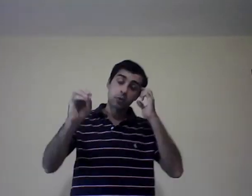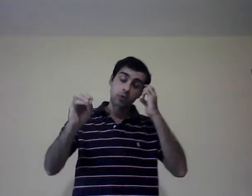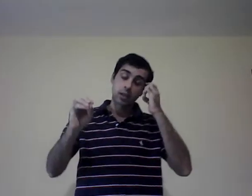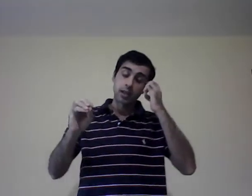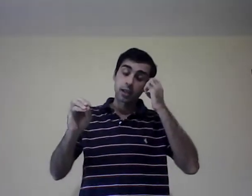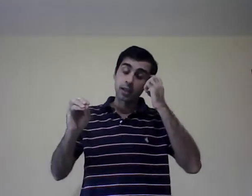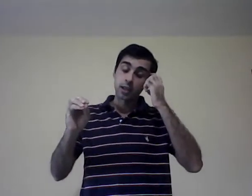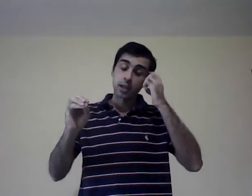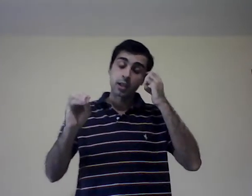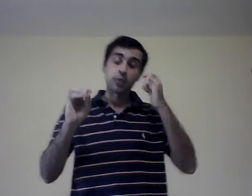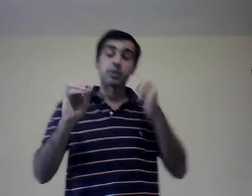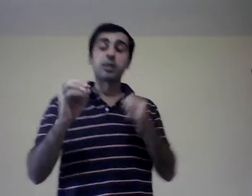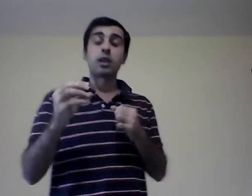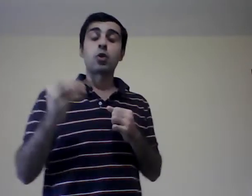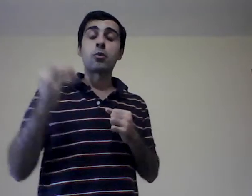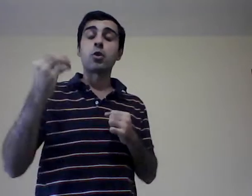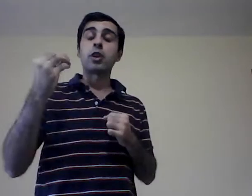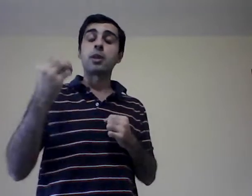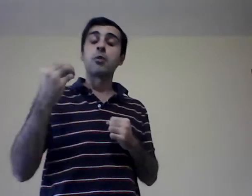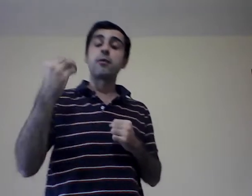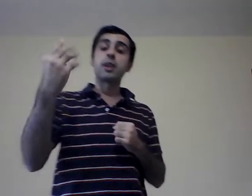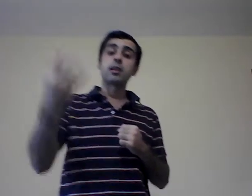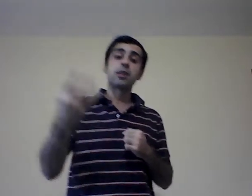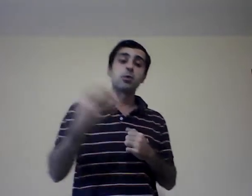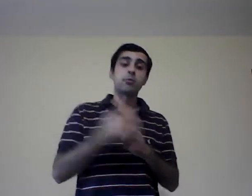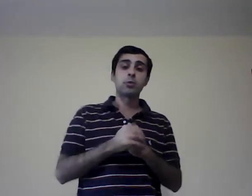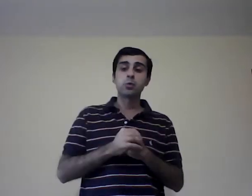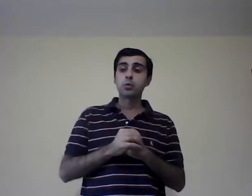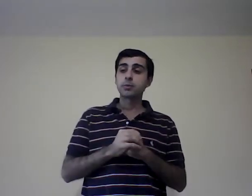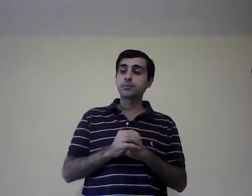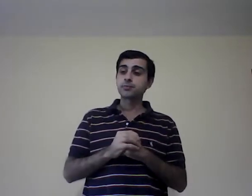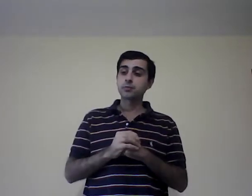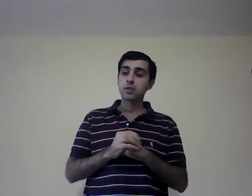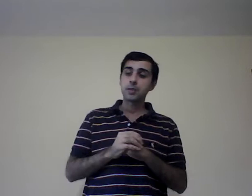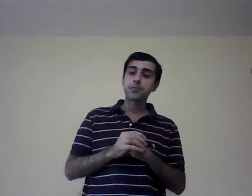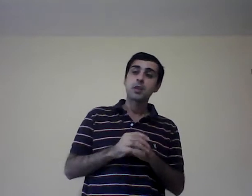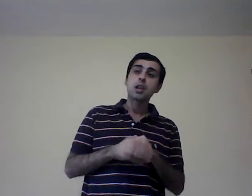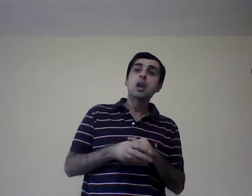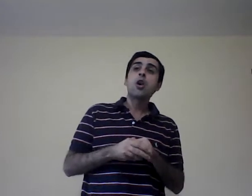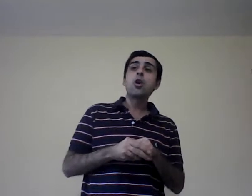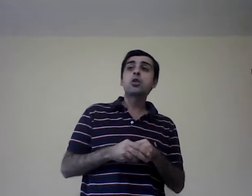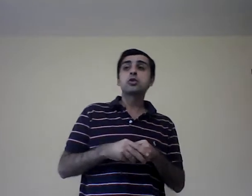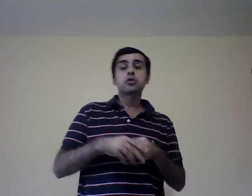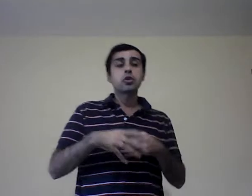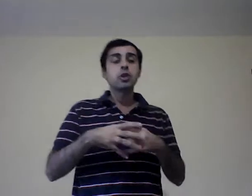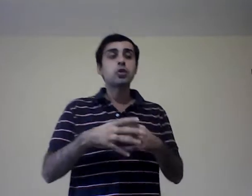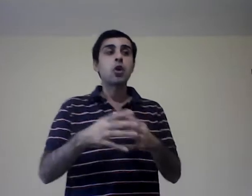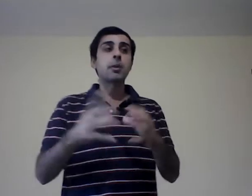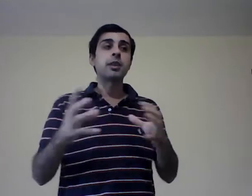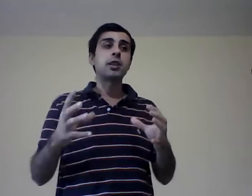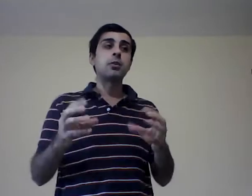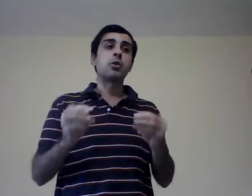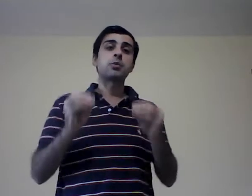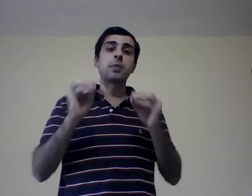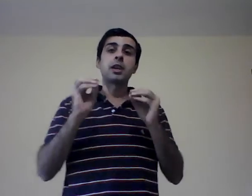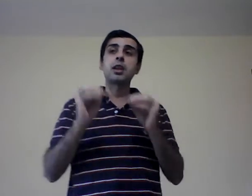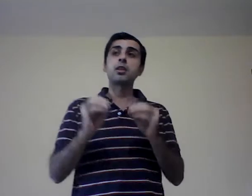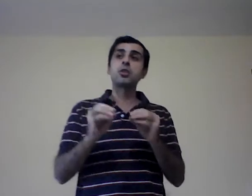O, son estos objetivos, si, son estos objetivos, pequeños,